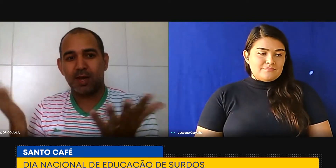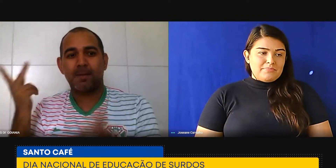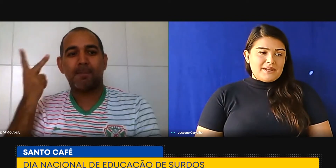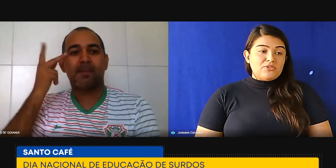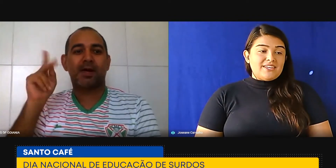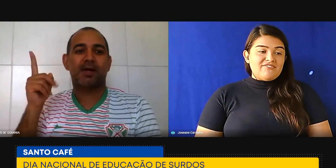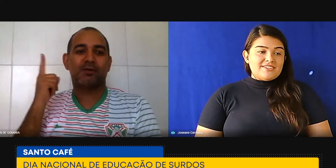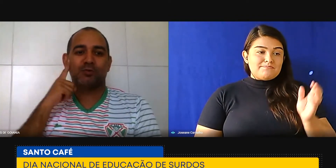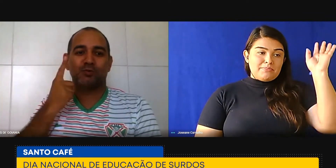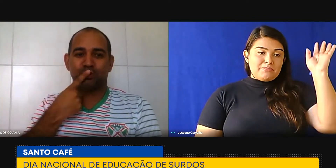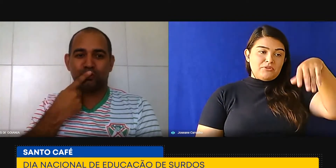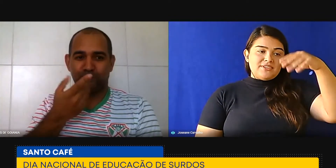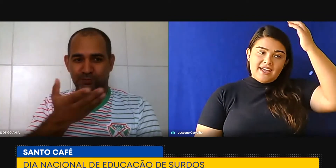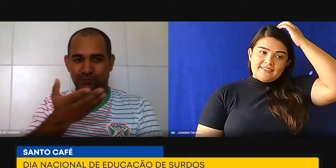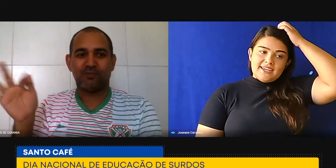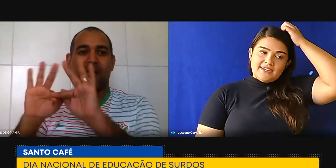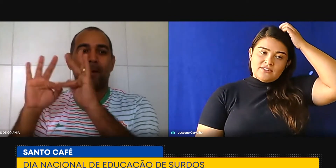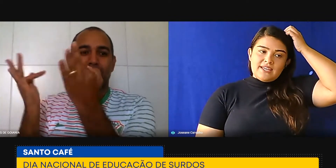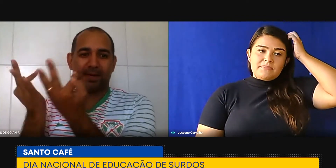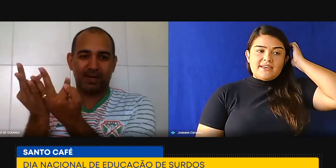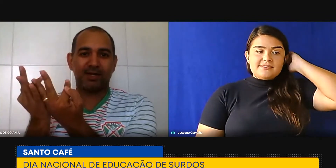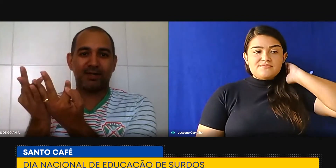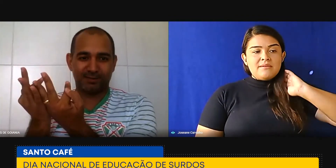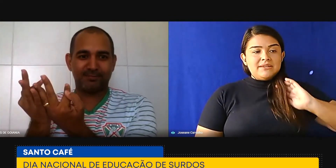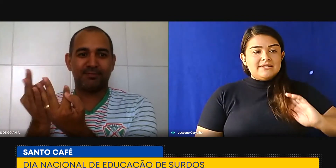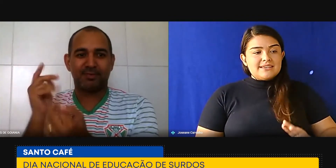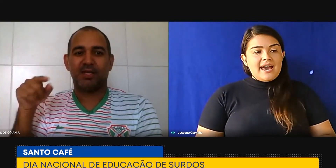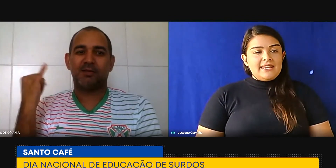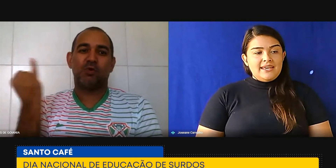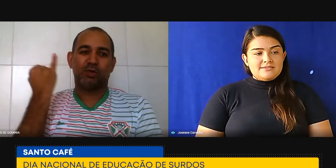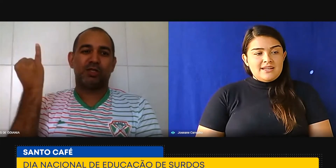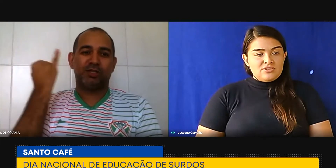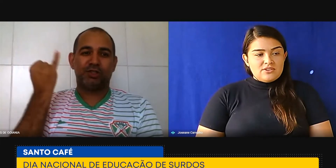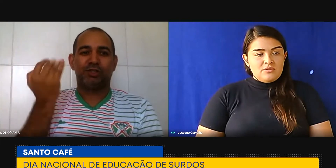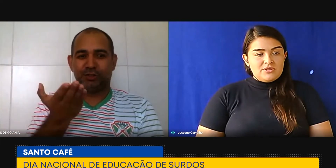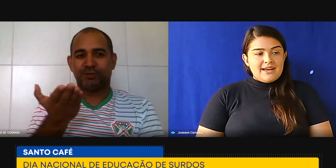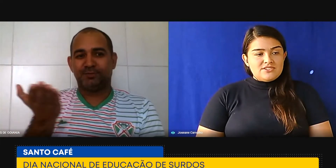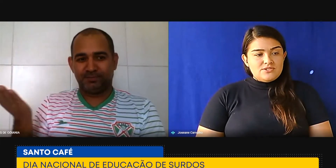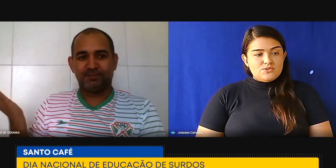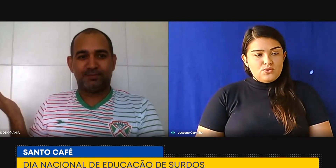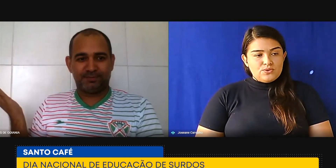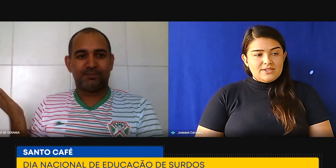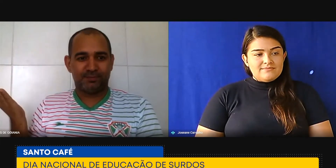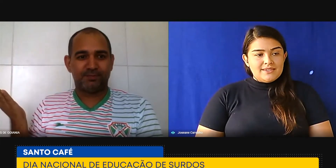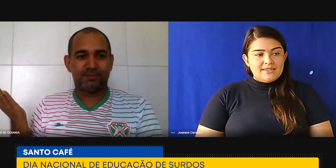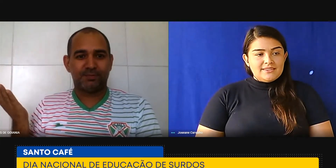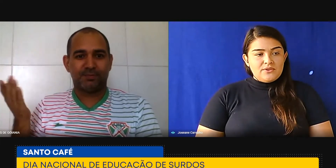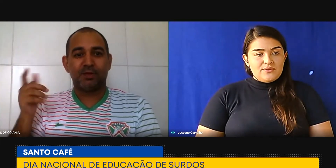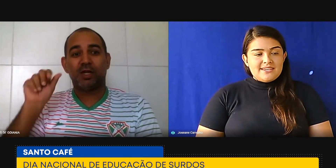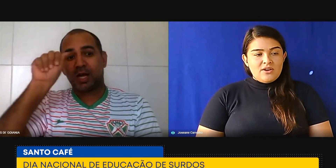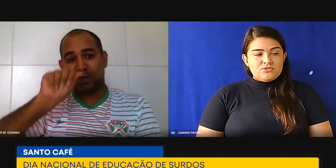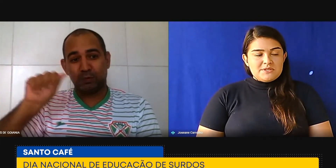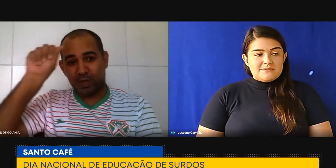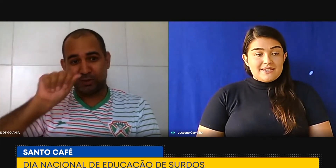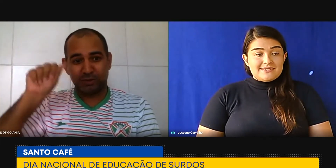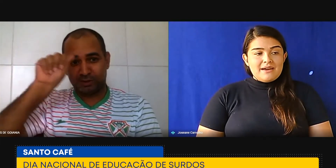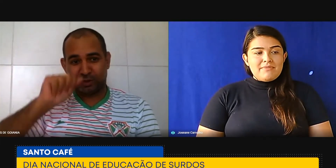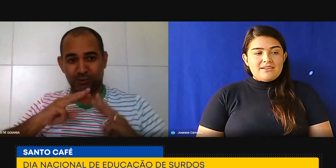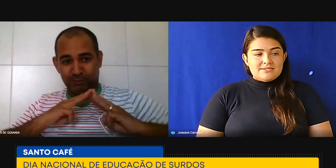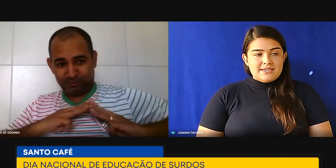para poder estar entregando, né? Para essas famílias carentes da nossa comunidade surda. Então, esse é um dos principais trabalhos